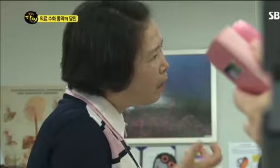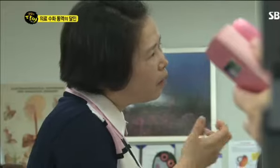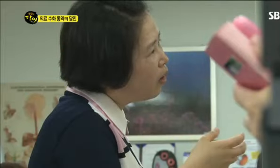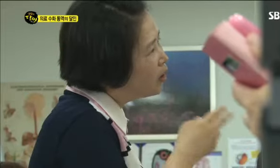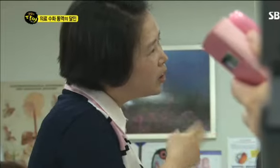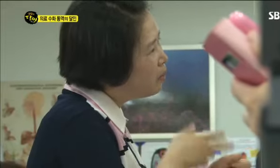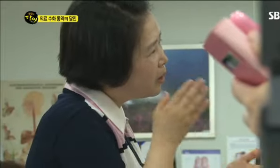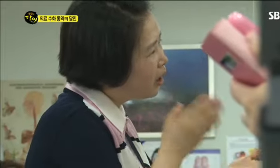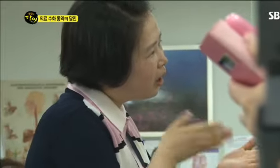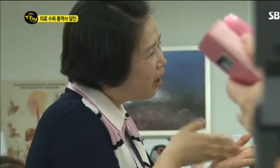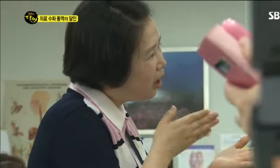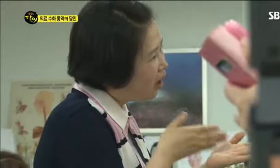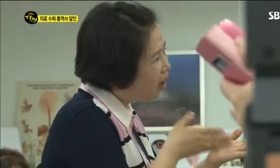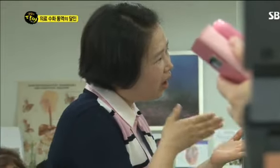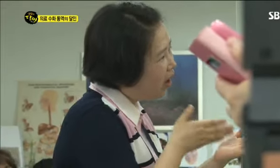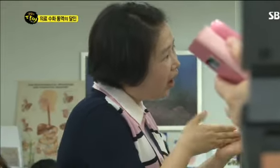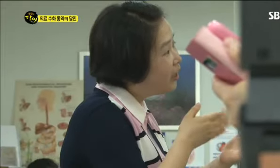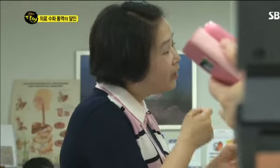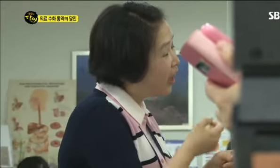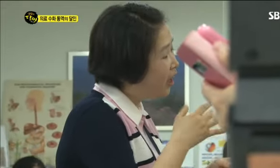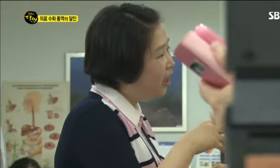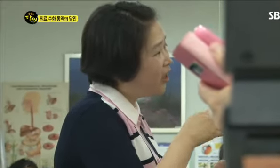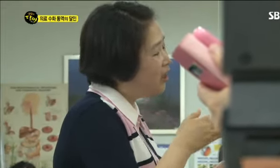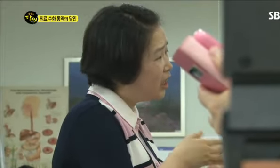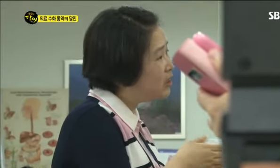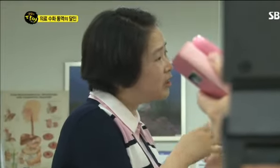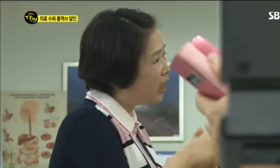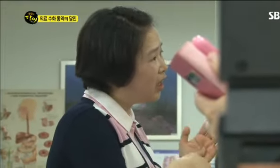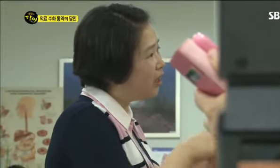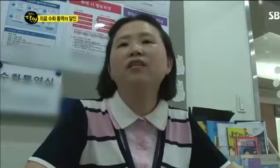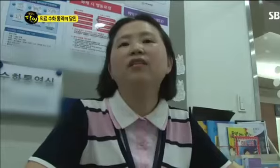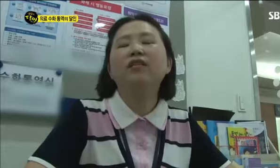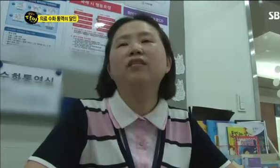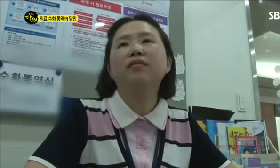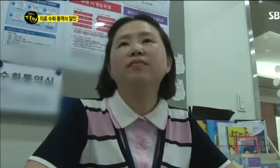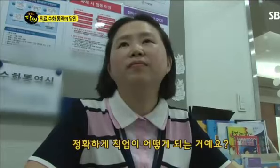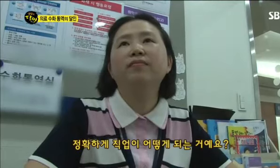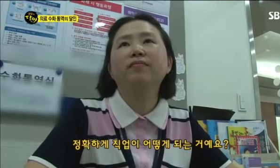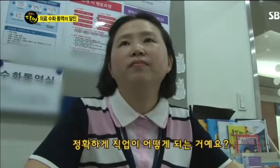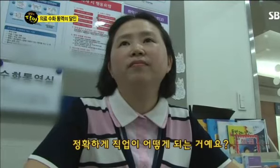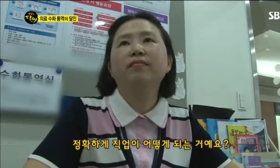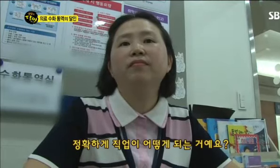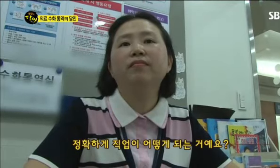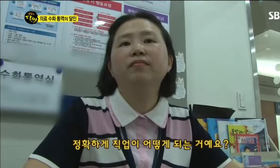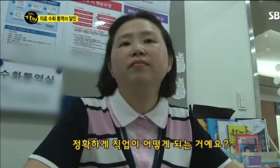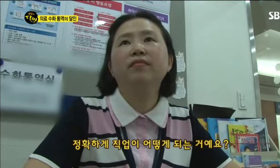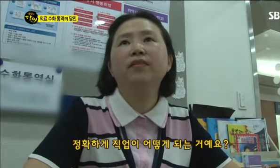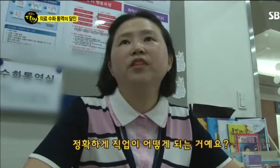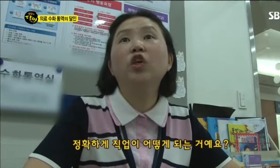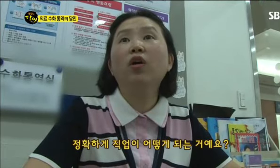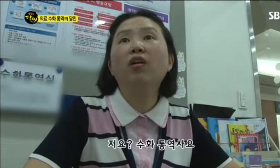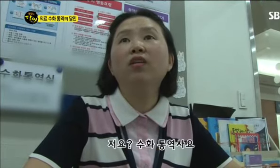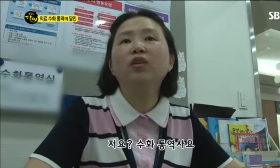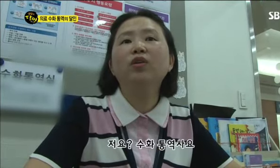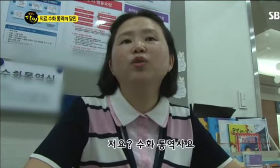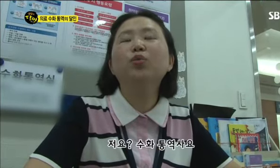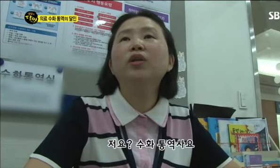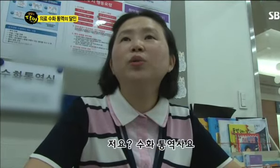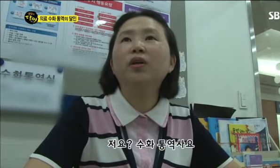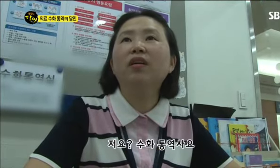그들의 아픔을 누구보다 잘 알고 있는 사람. 정확하게 지금 하시는 직업이 그러면 어떻게 되시는 거죠? 저요? 수화통역.